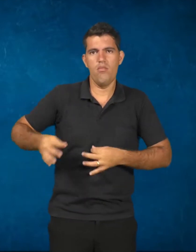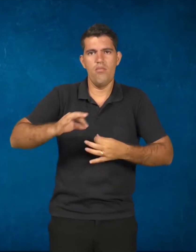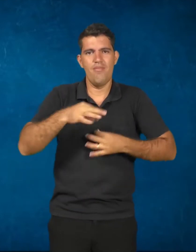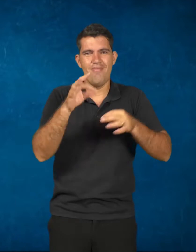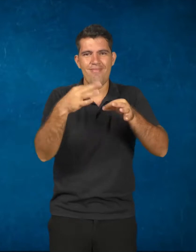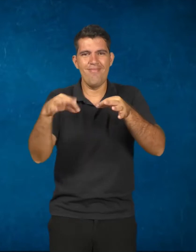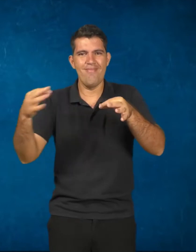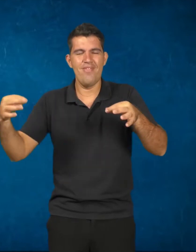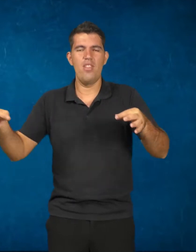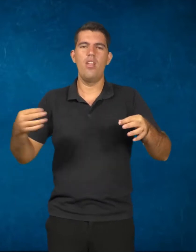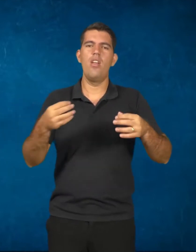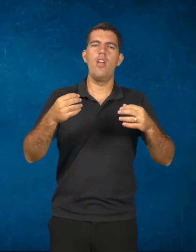alimentos.